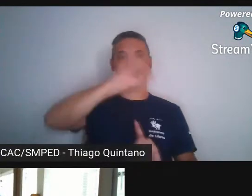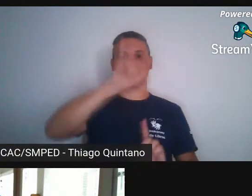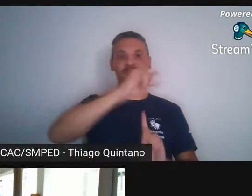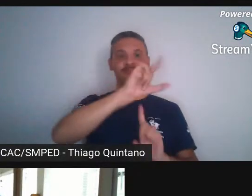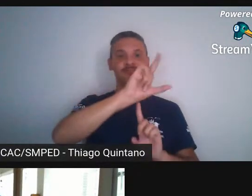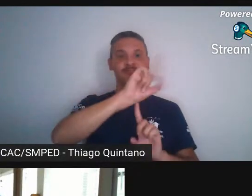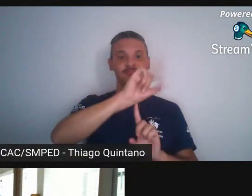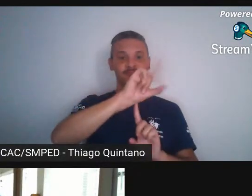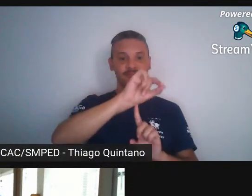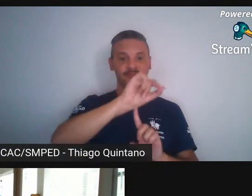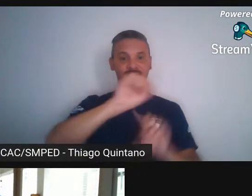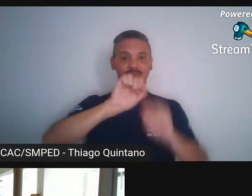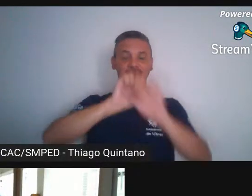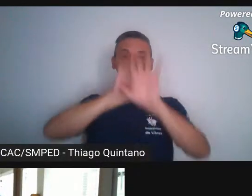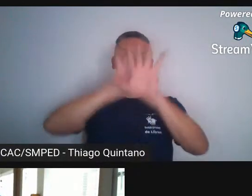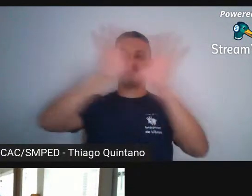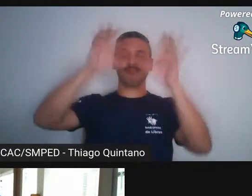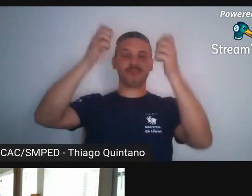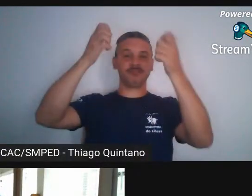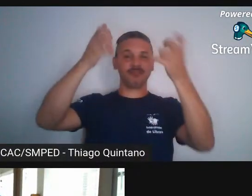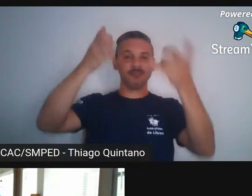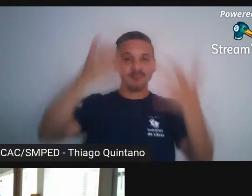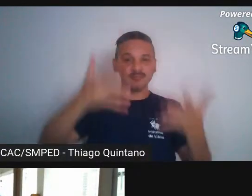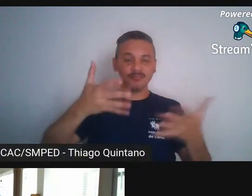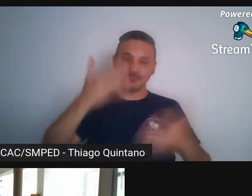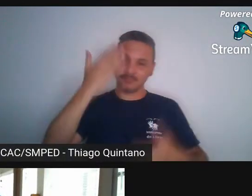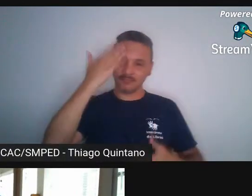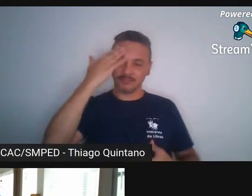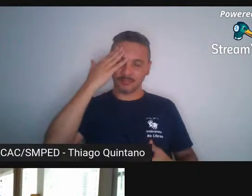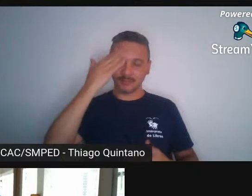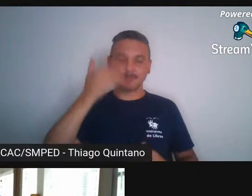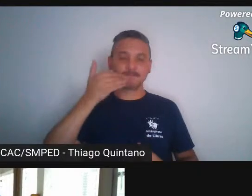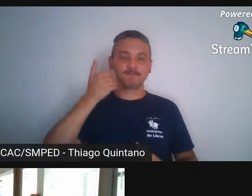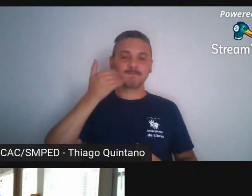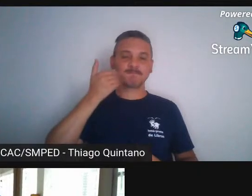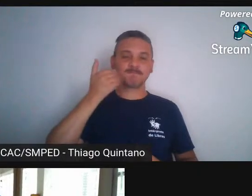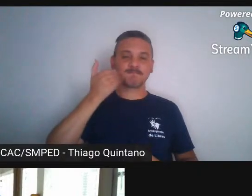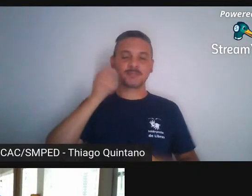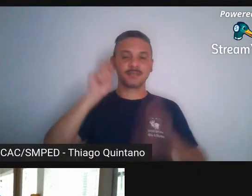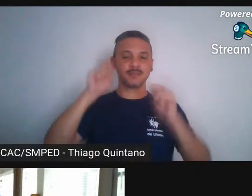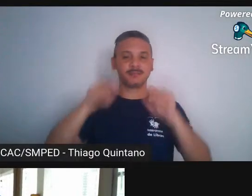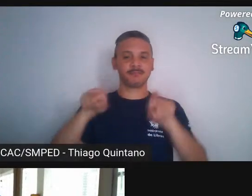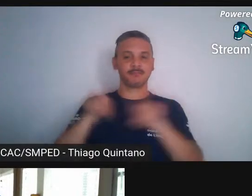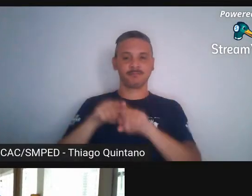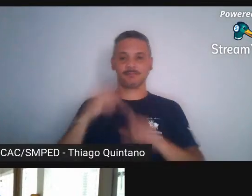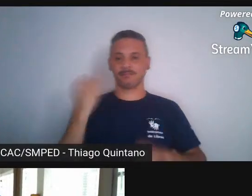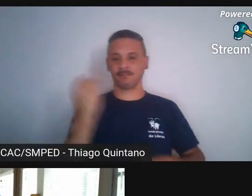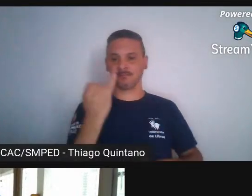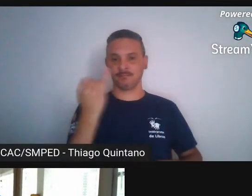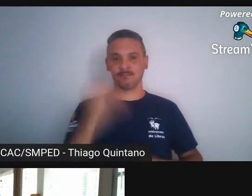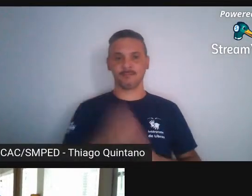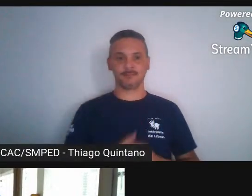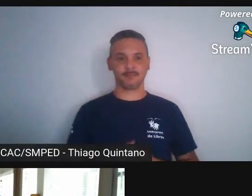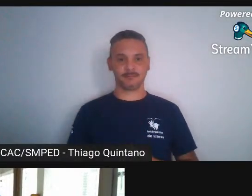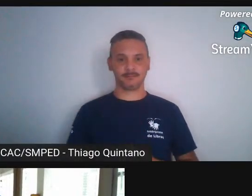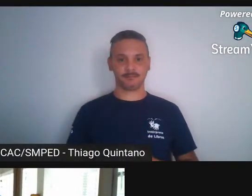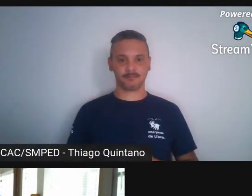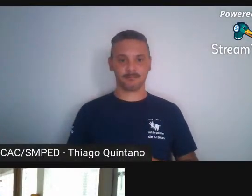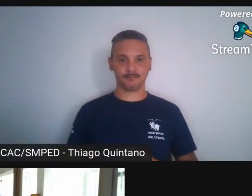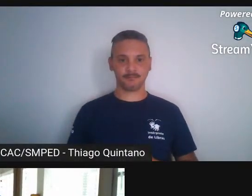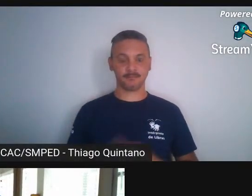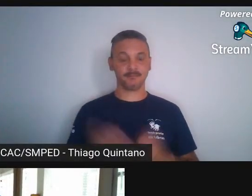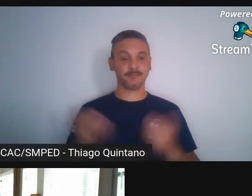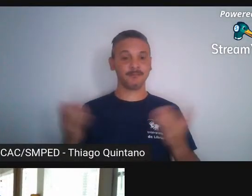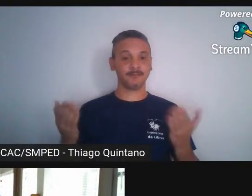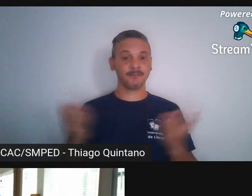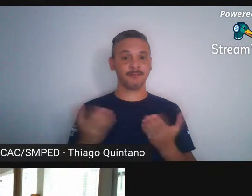muito esclarecedora e que enriquece a nossa visão do Pico. eu gostaria